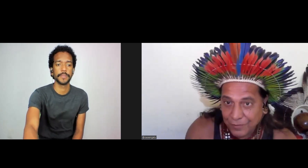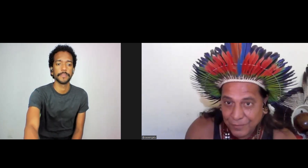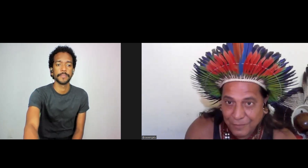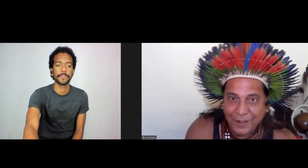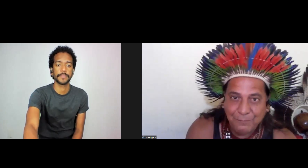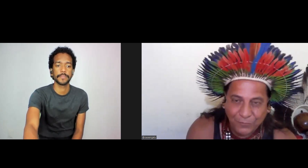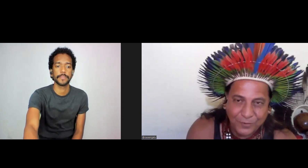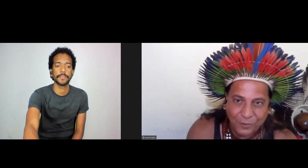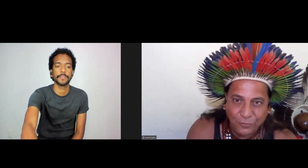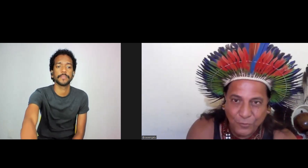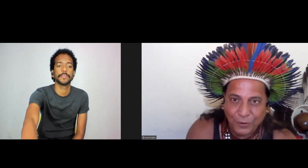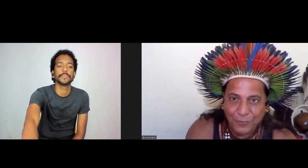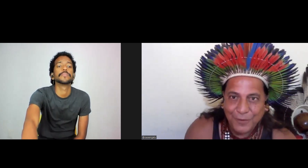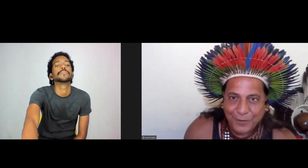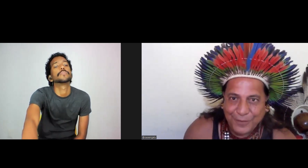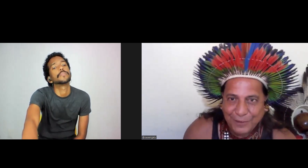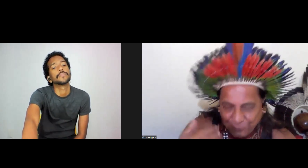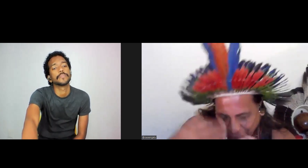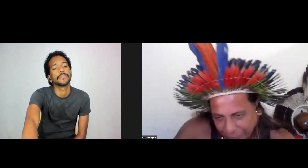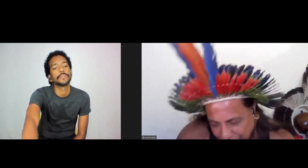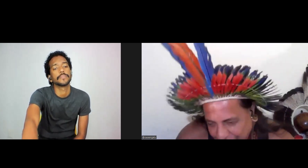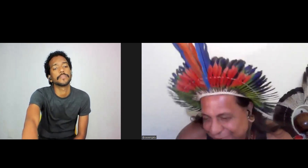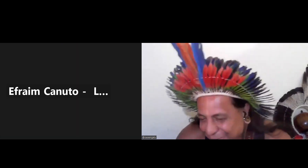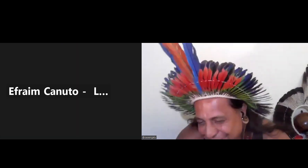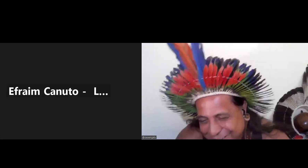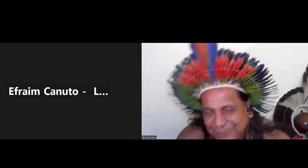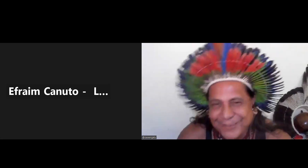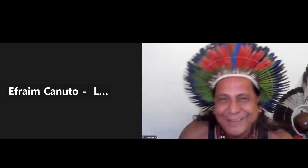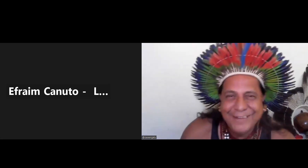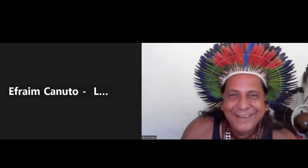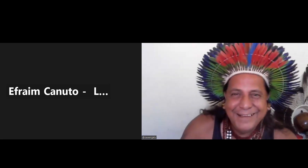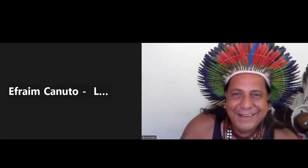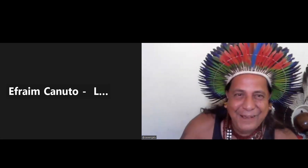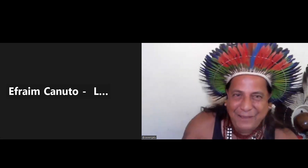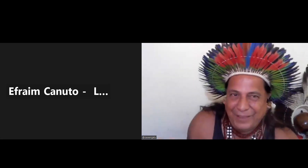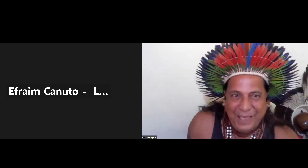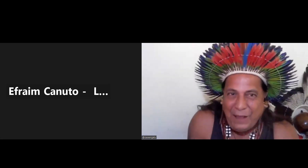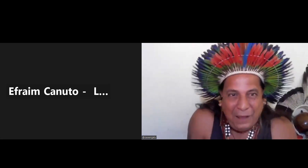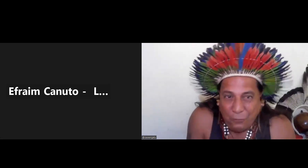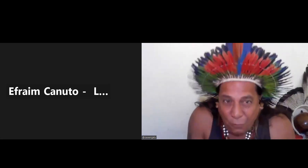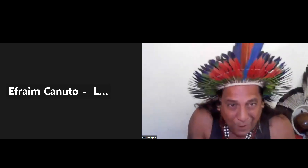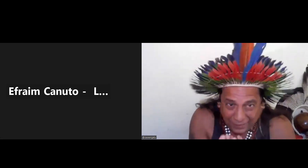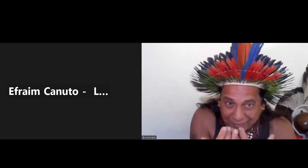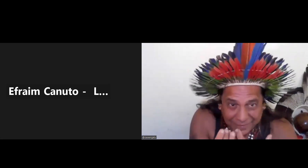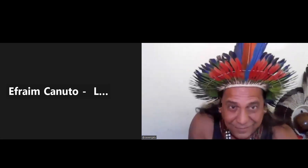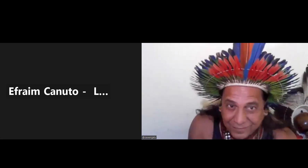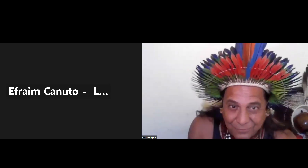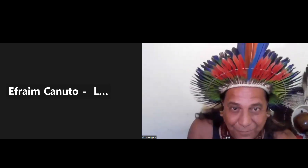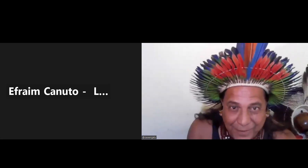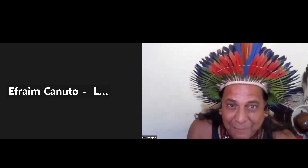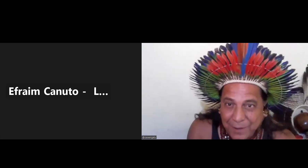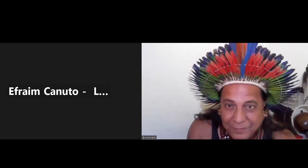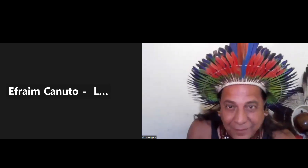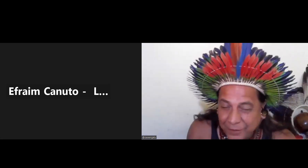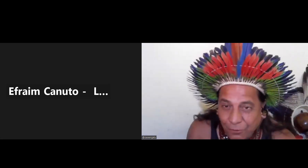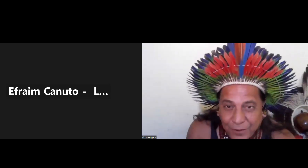convite, olha aí para a sessão do museu, e aí eu vou voltar para o lance do museu daqui a pouquinho, a rua, a cidade de São